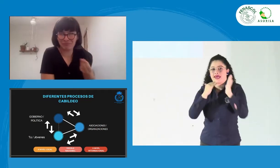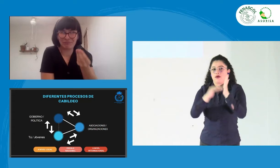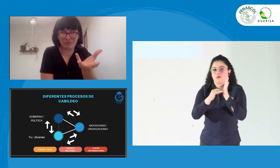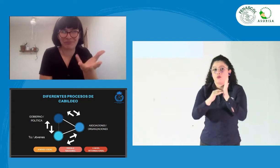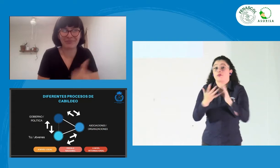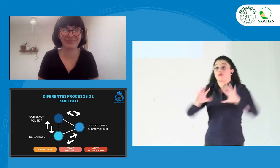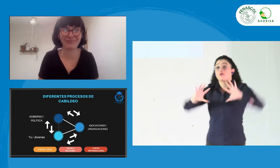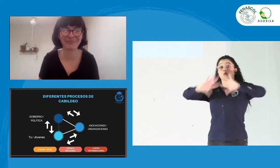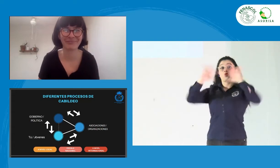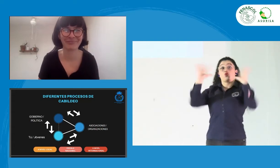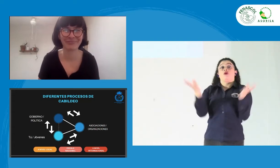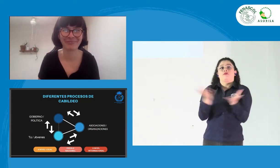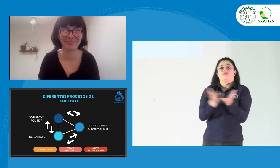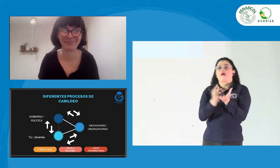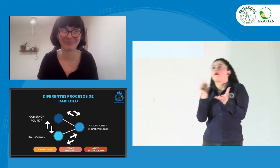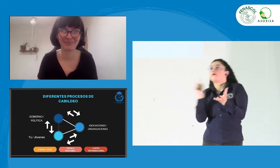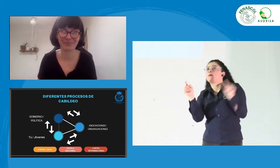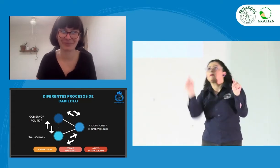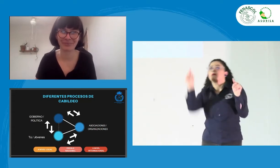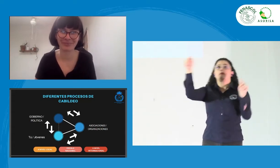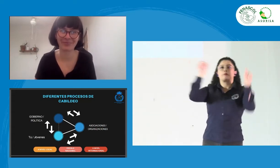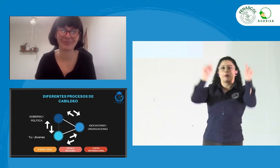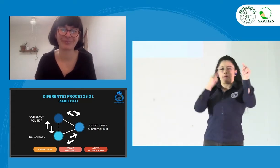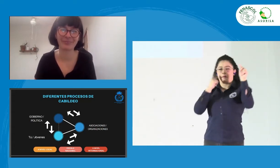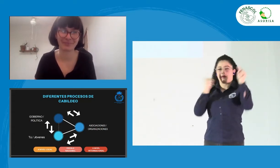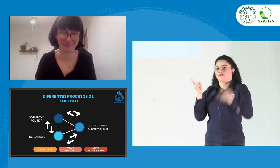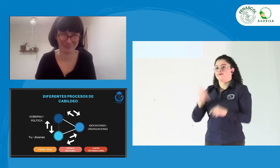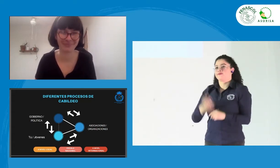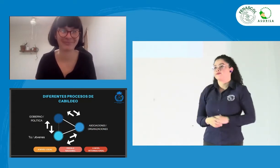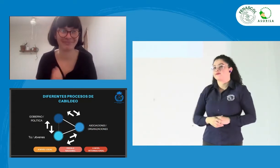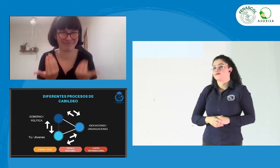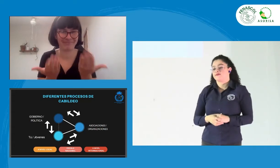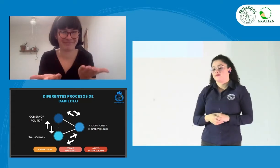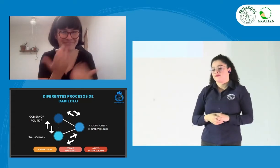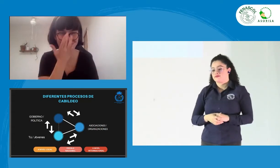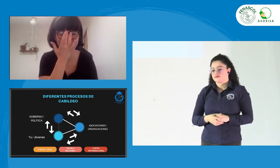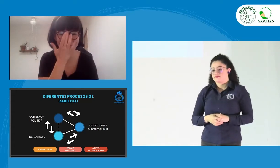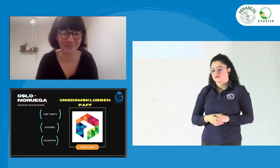la sección de jóvenes, pues efectivamente nosotros allí también tenemos varias regiones.